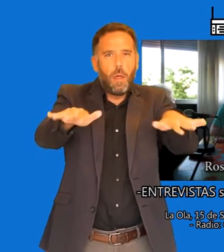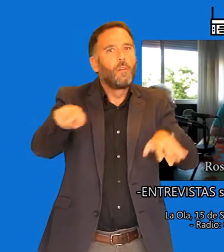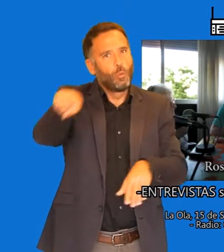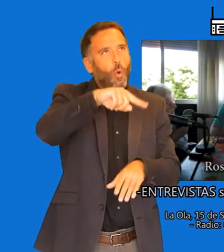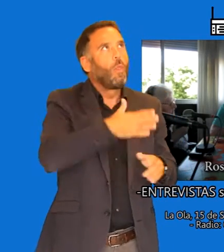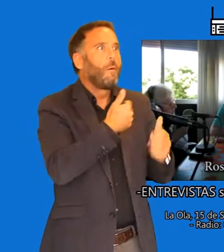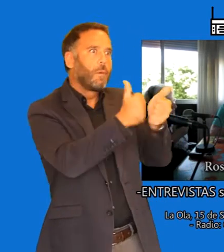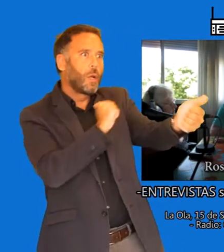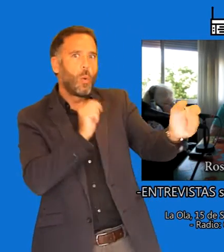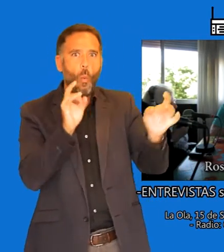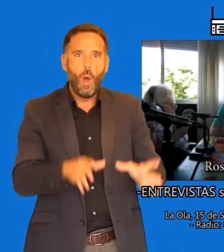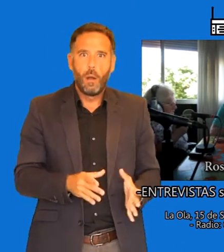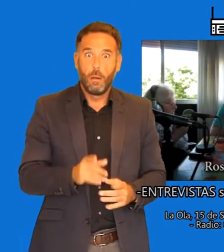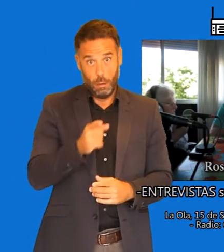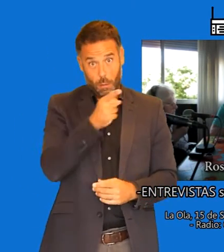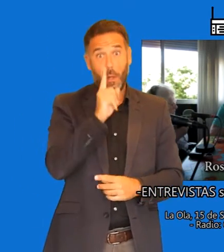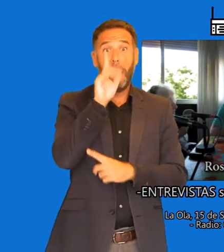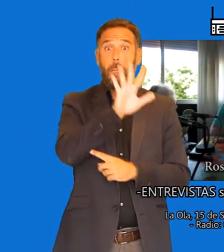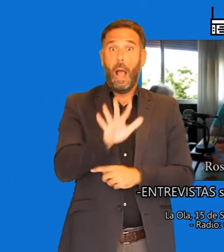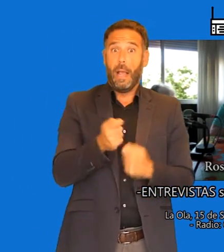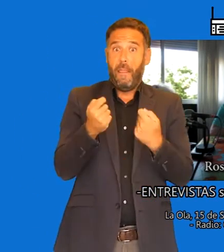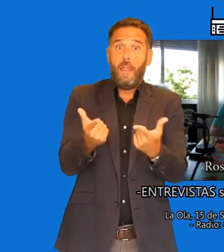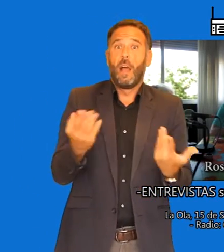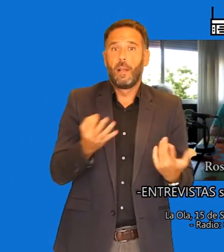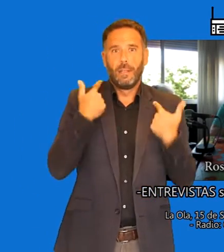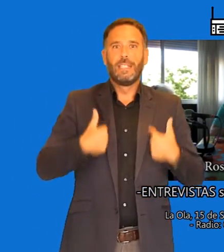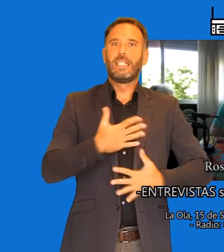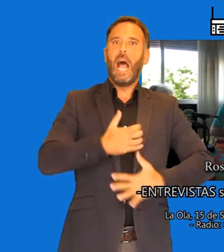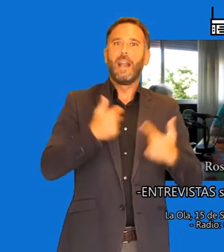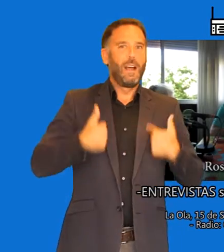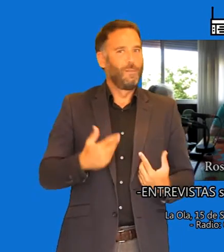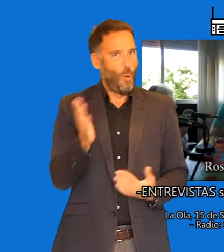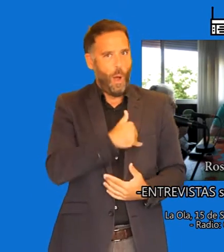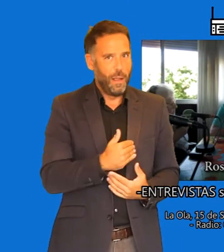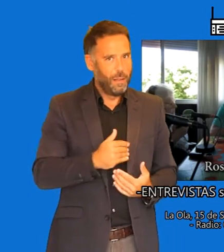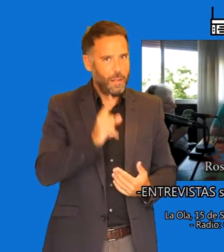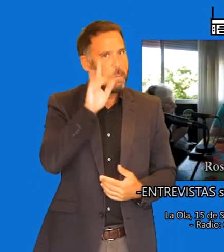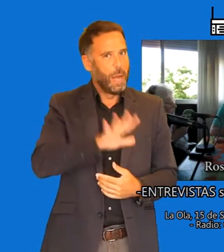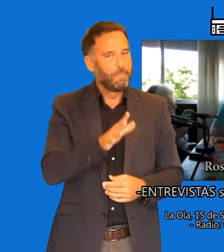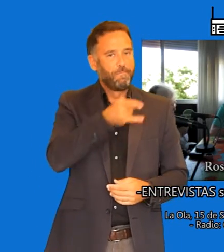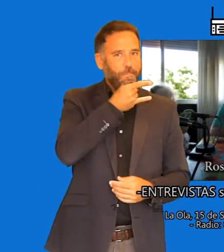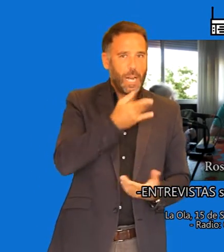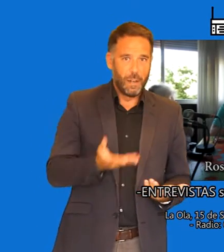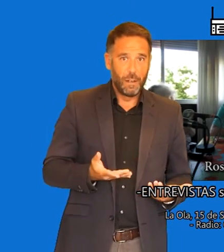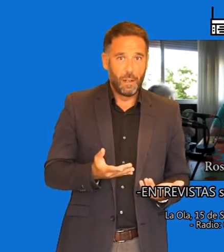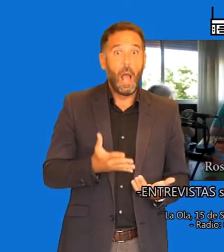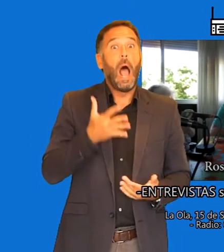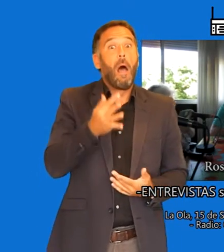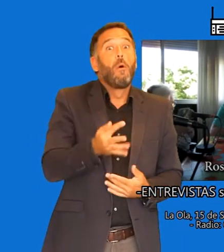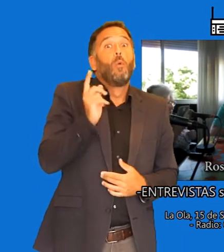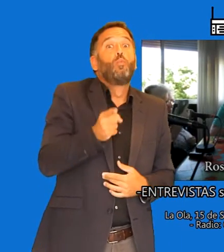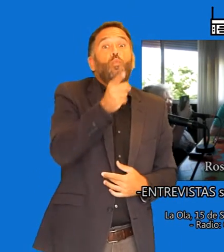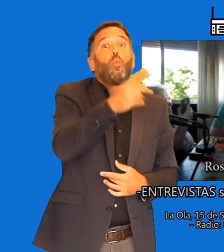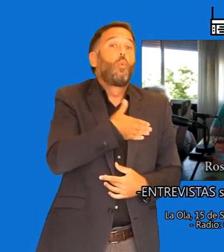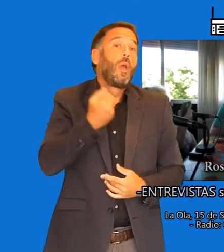así. Hombre, la imagen que da no es una imagen sana. Claro. Otra cosa es cómo ellos quieran representar